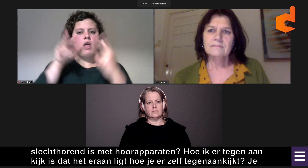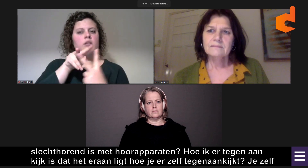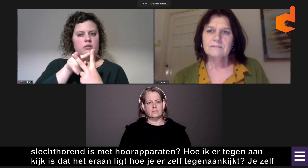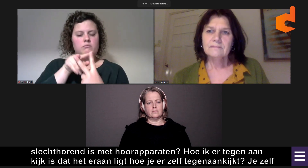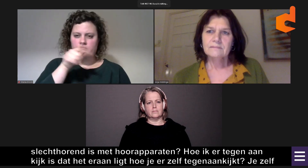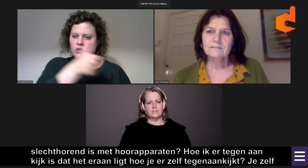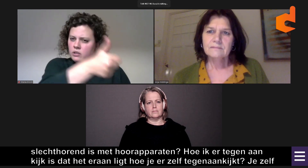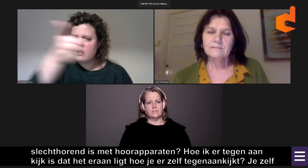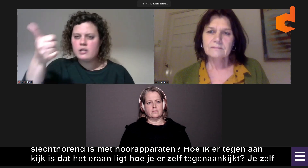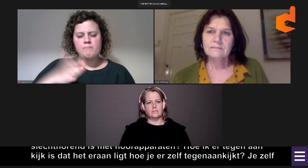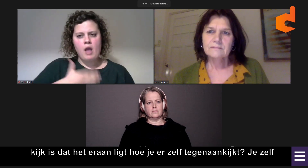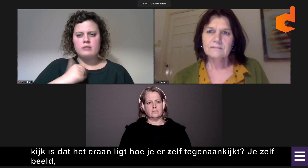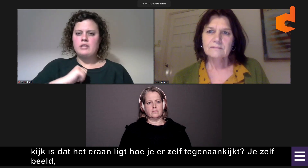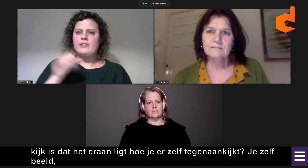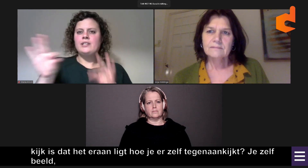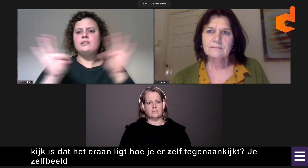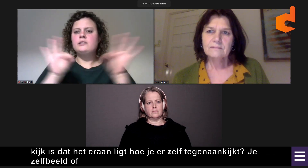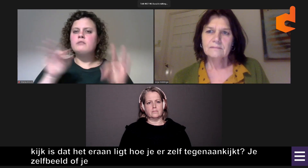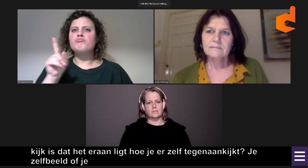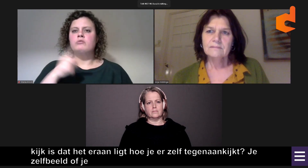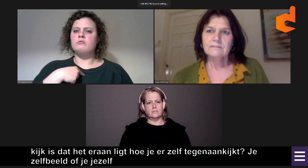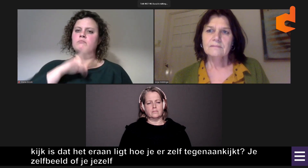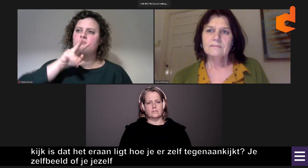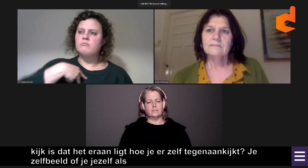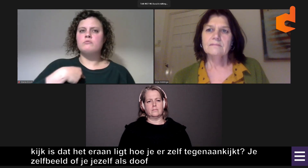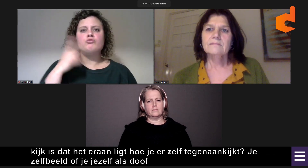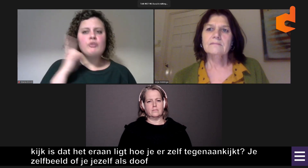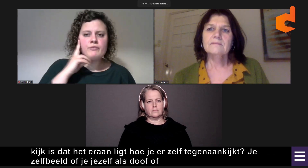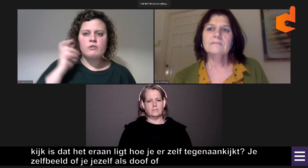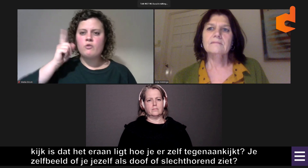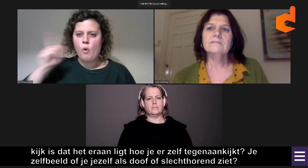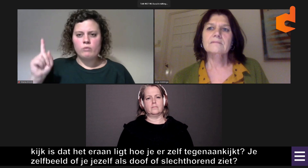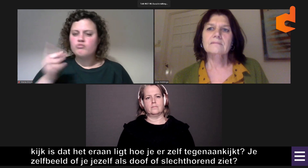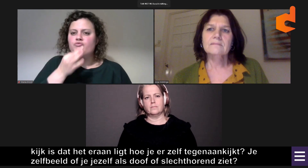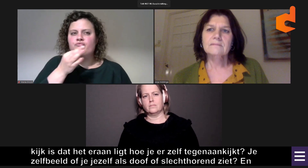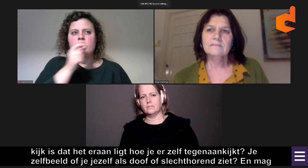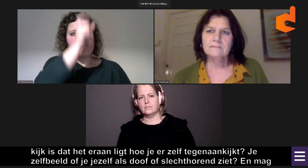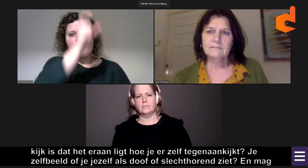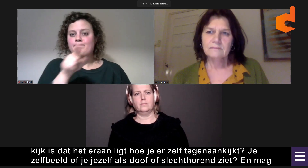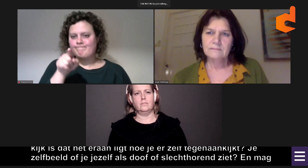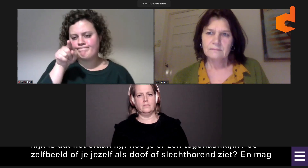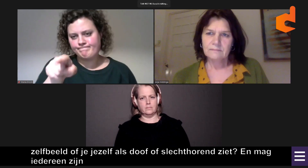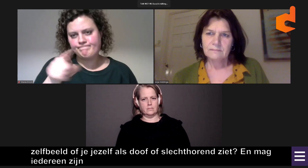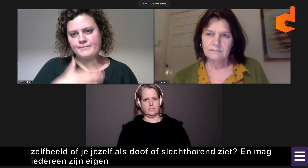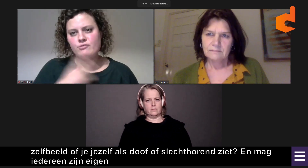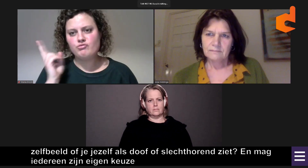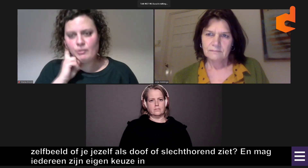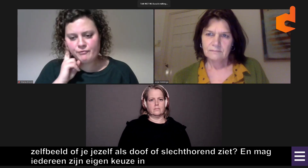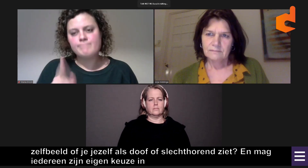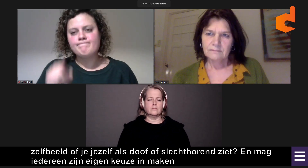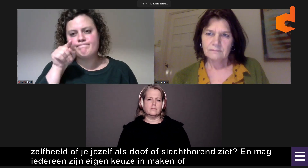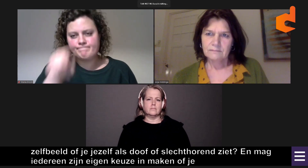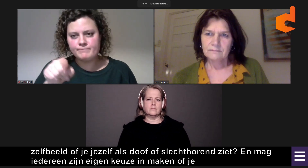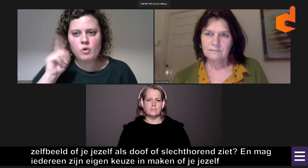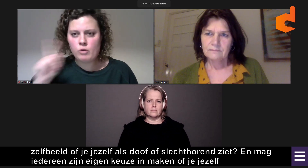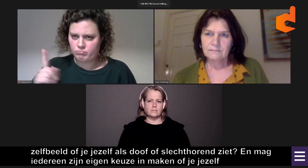als dove of slechthorend ziet. Dat zijn denk ik twee belangrijke factoren. En daarin mag iedereen zijn eigen keuze maken of iemand zichzelf als dove of slechthorende ziet. Er hoeft